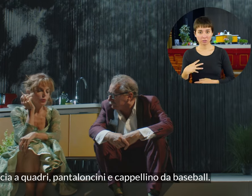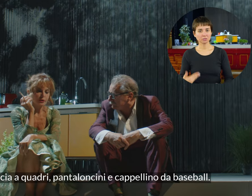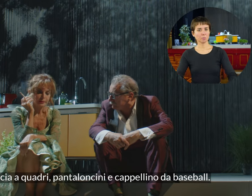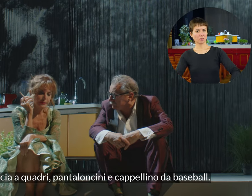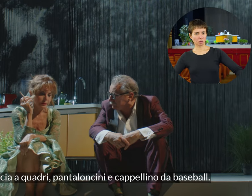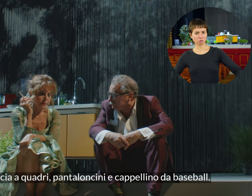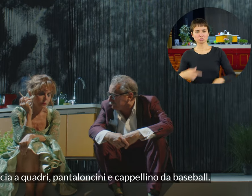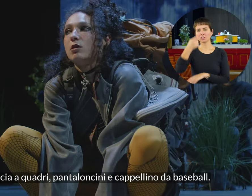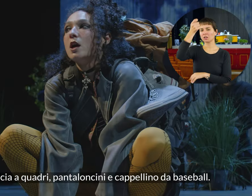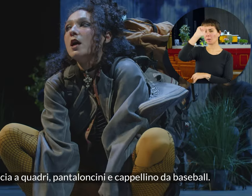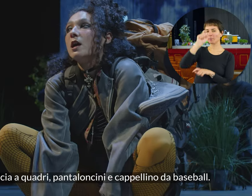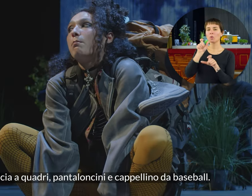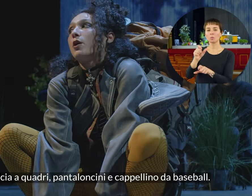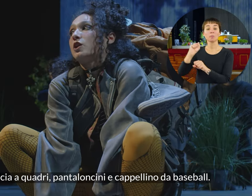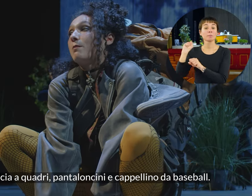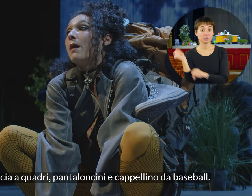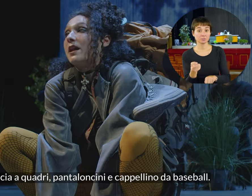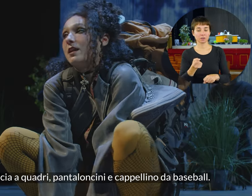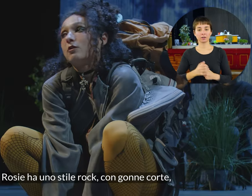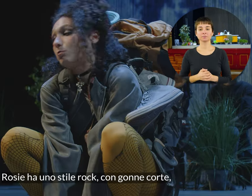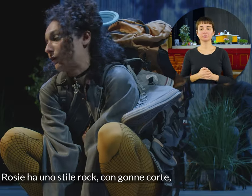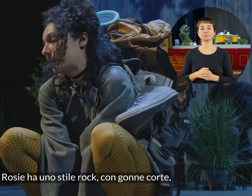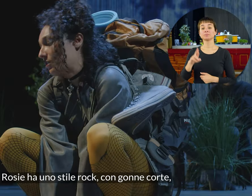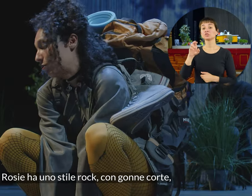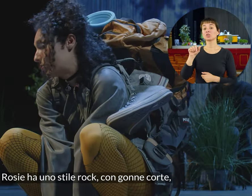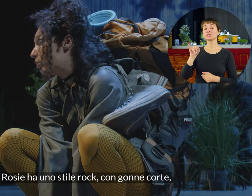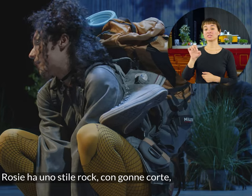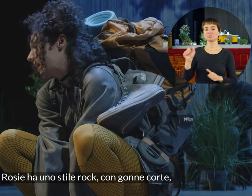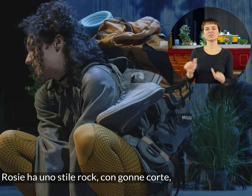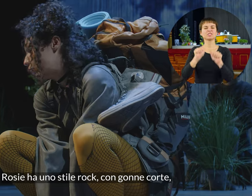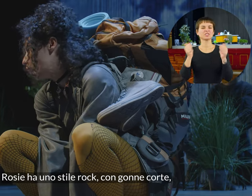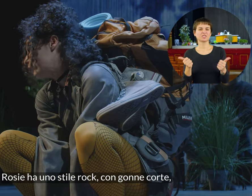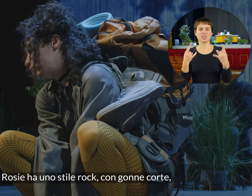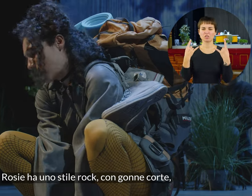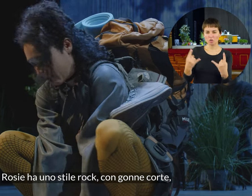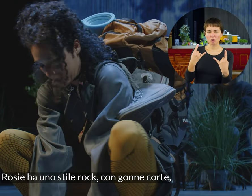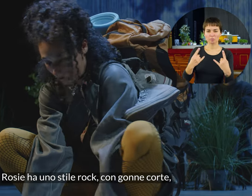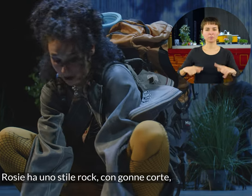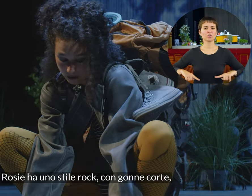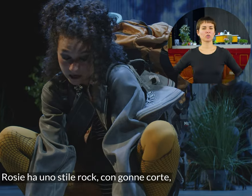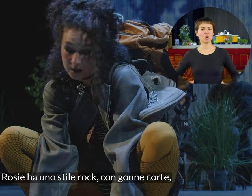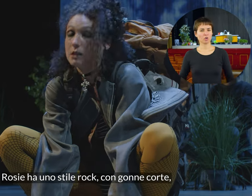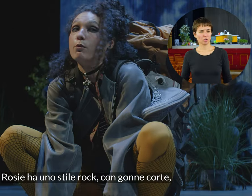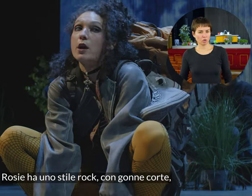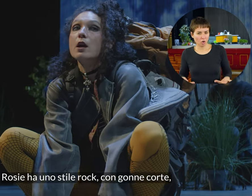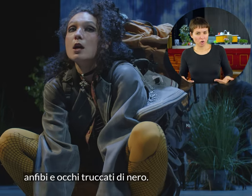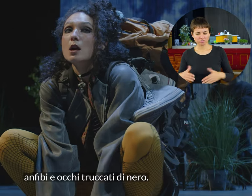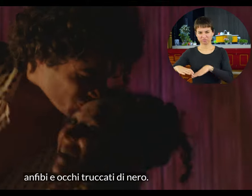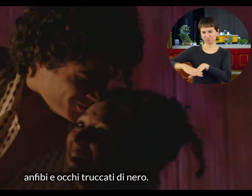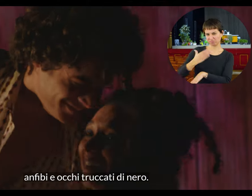pantaloncini e cappellino da baseball. Rosie ha uno stile rock con gonne corte, anfibi